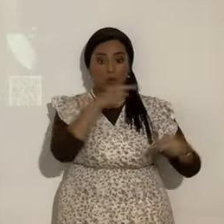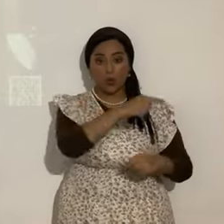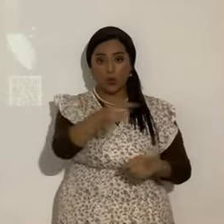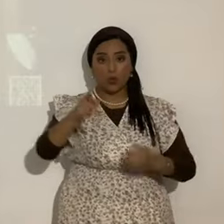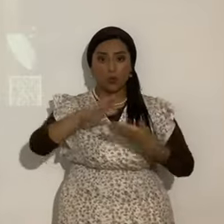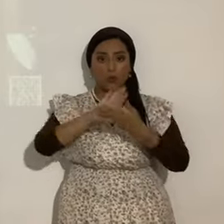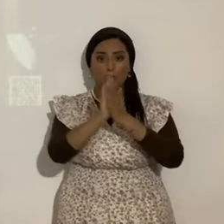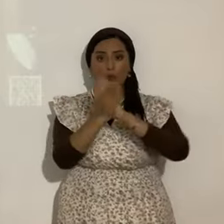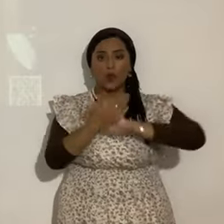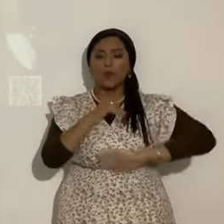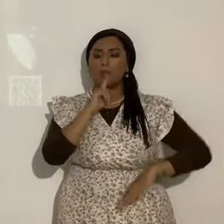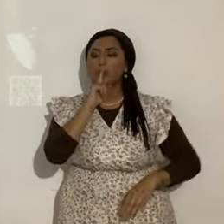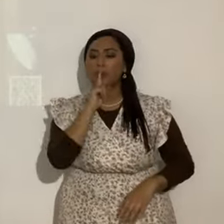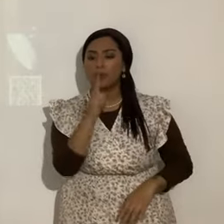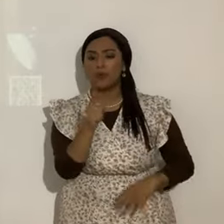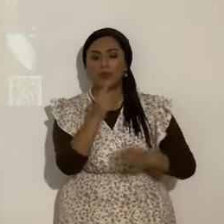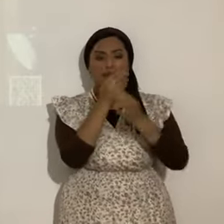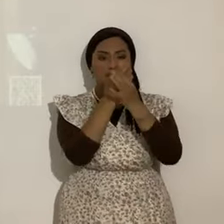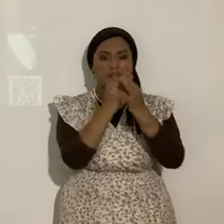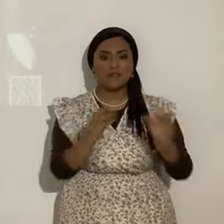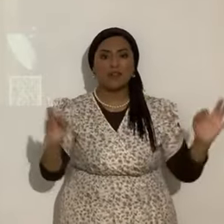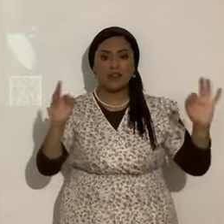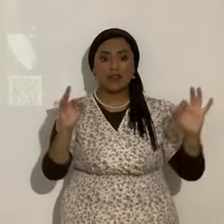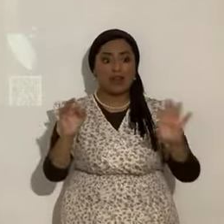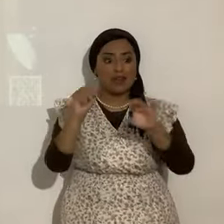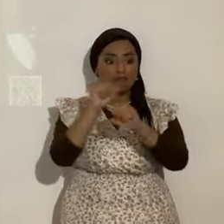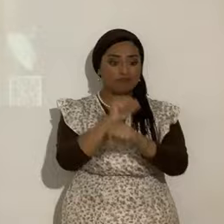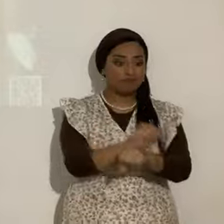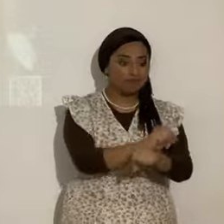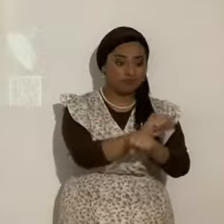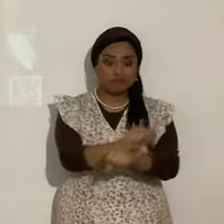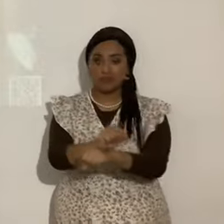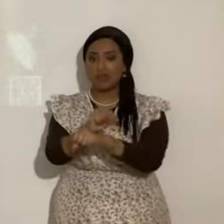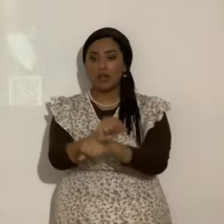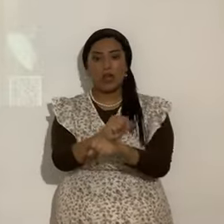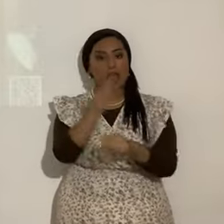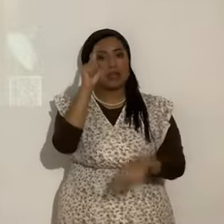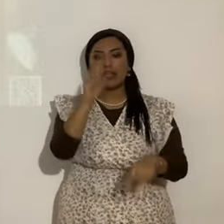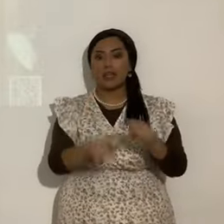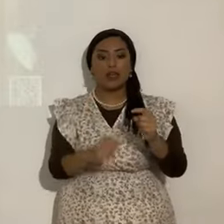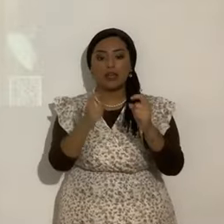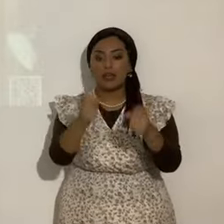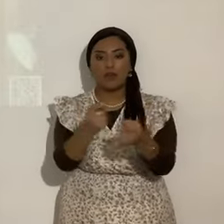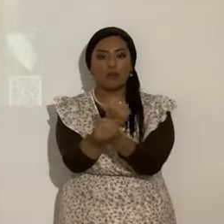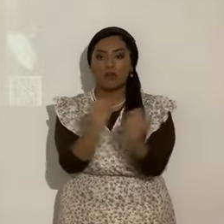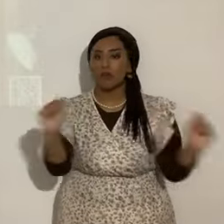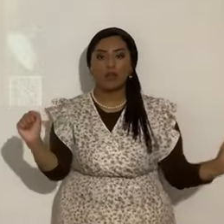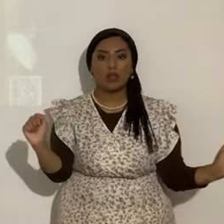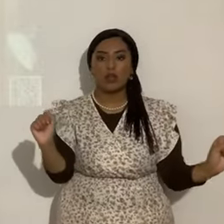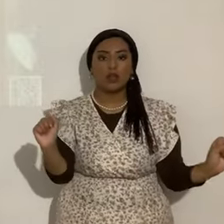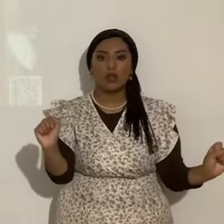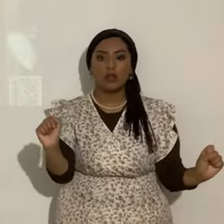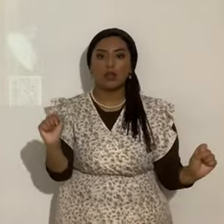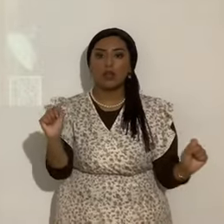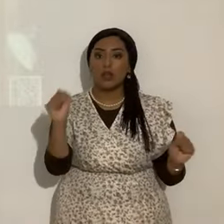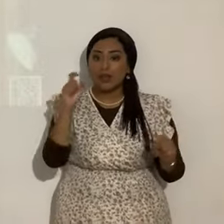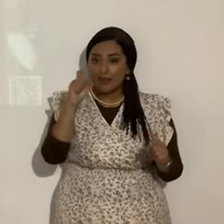libres. Un esclavo no puede dar la libertad. Tiene que ser Yashua.